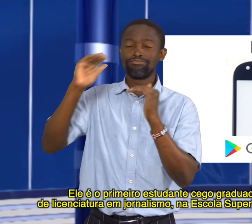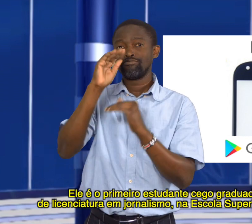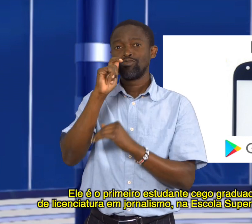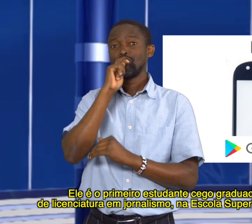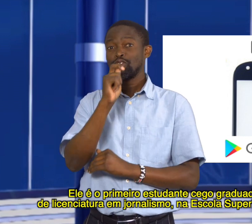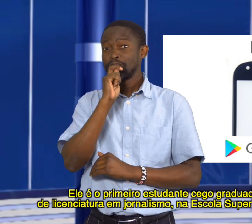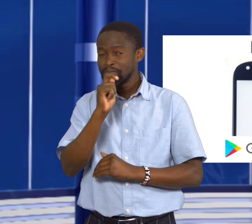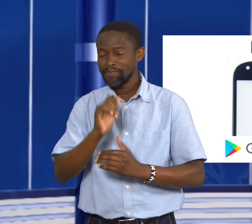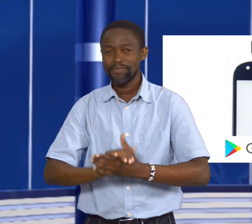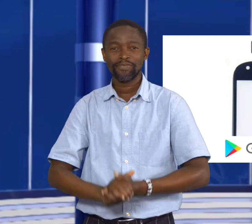de Jornalismo.